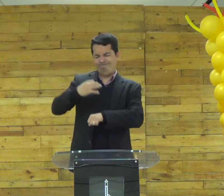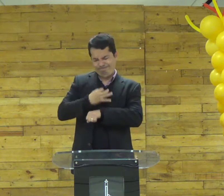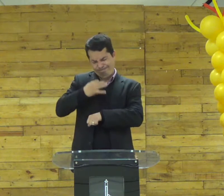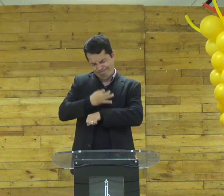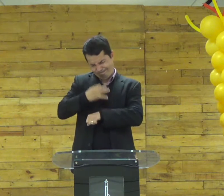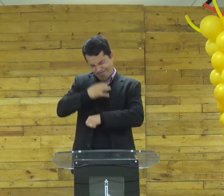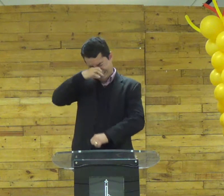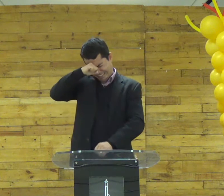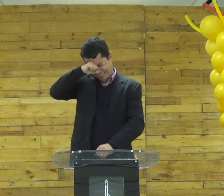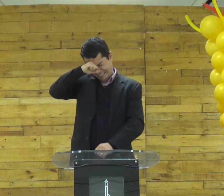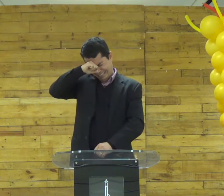só em Jesus